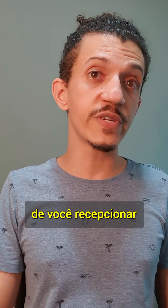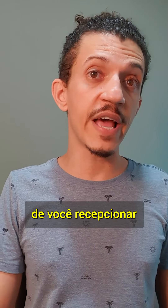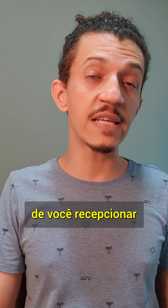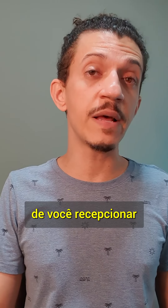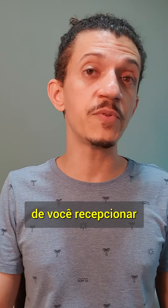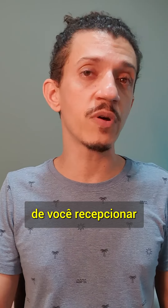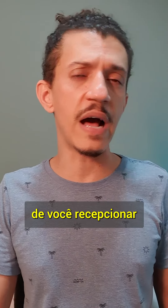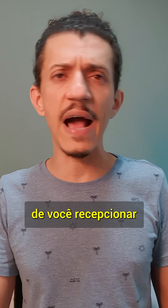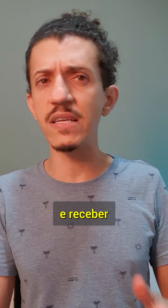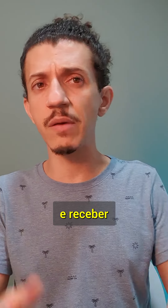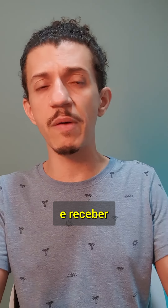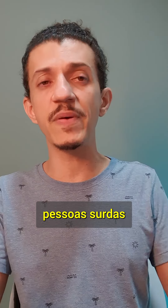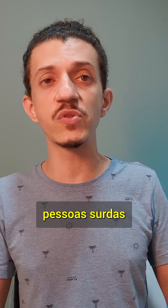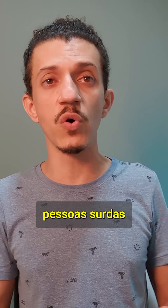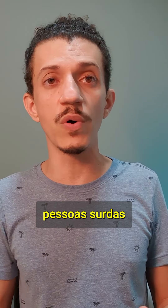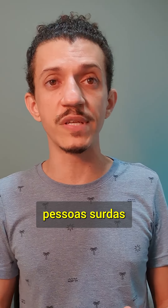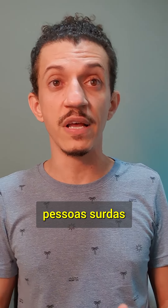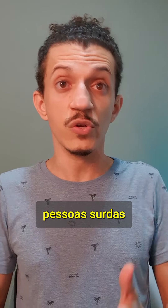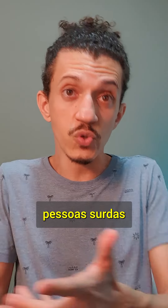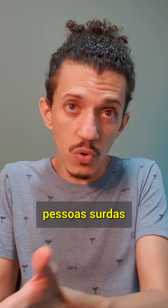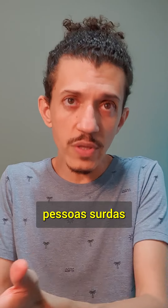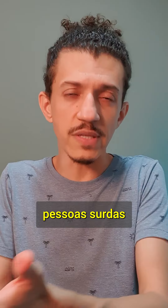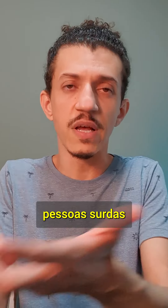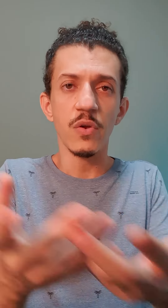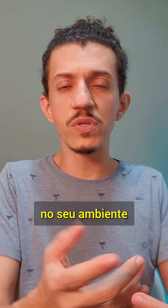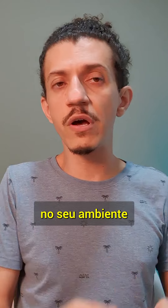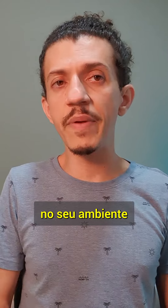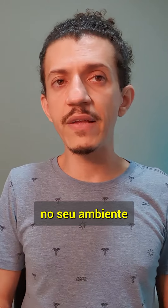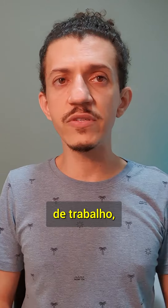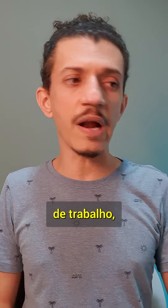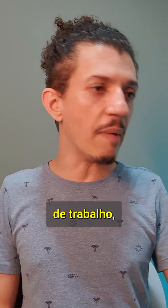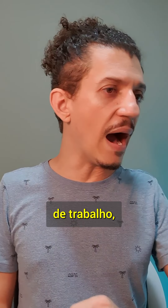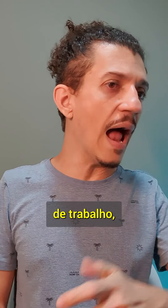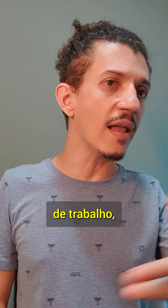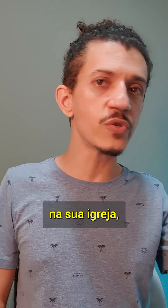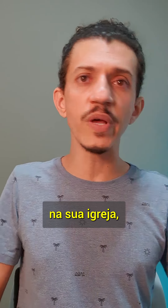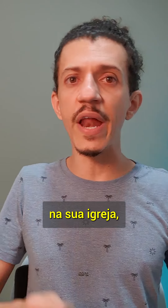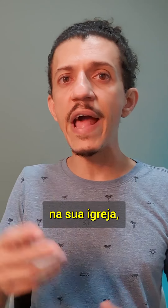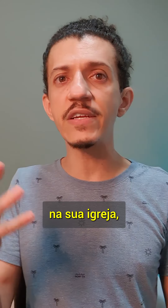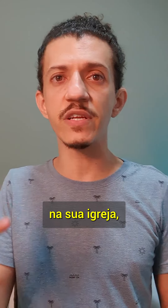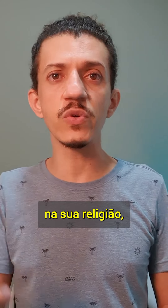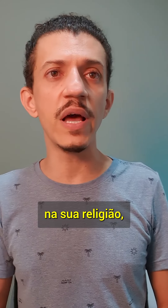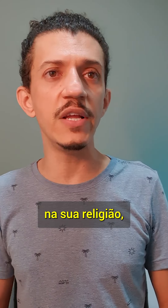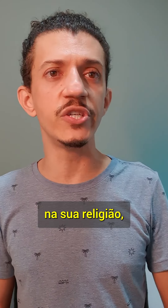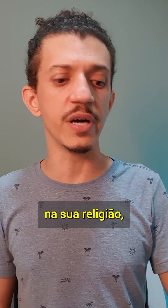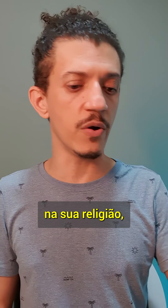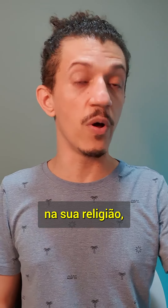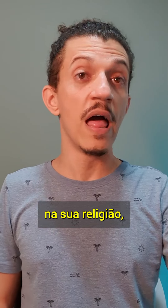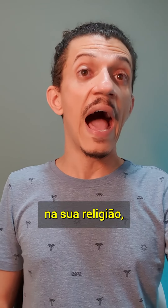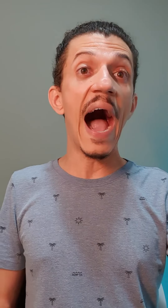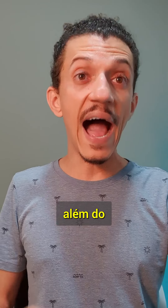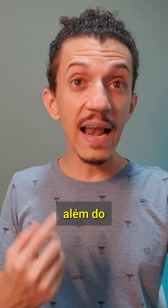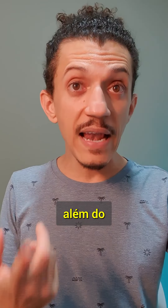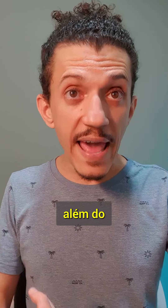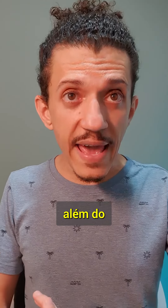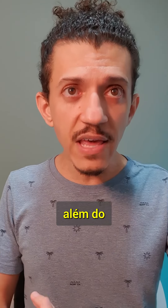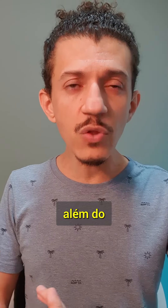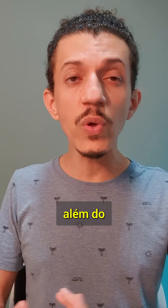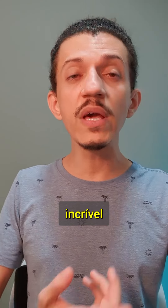de você recepcionar, receber pessoas surdas no seu ambiente de trabalho, na sua igreja, na sua religião, além do